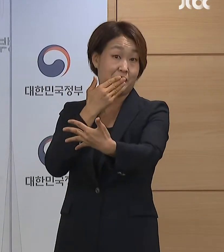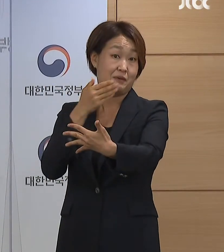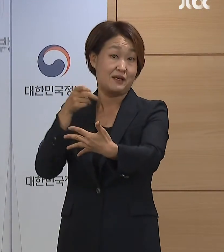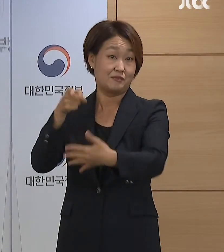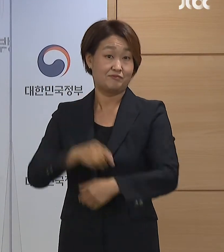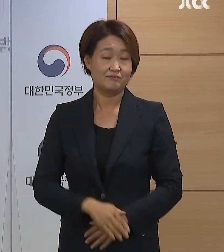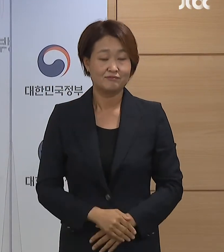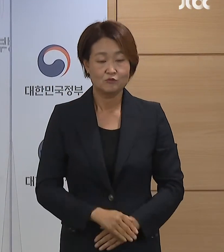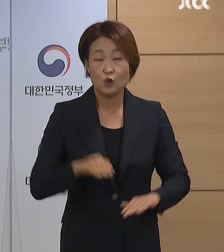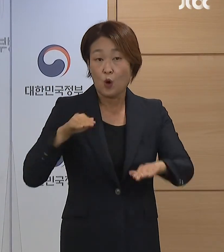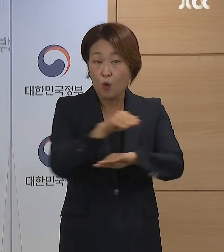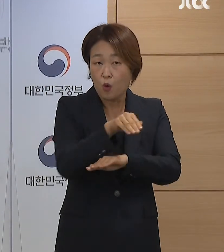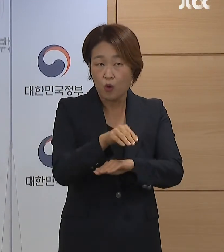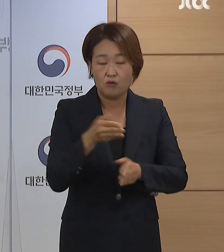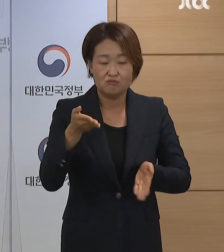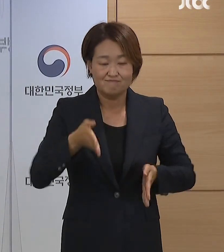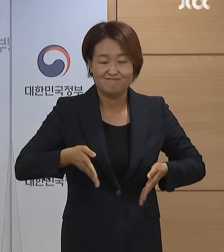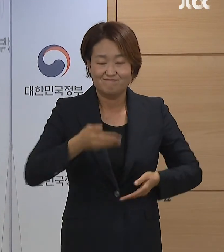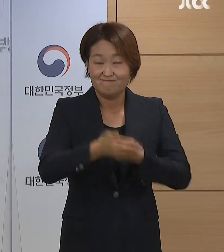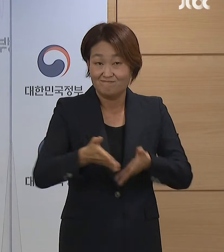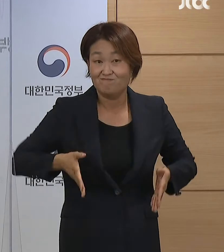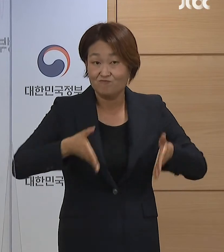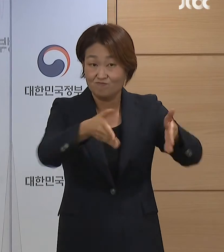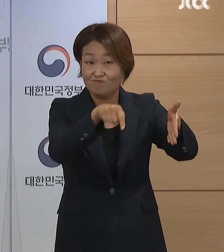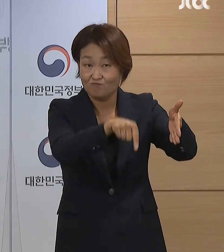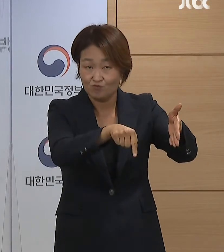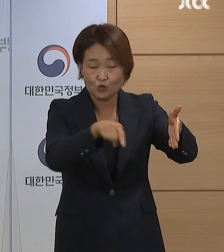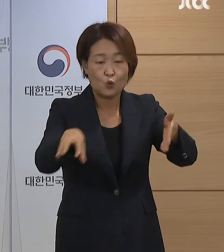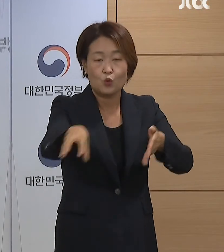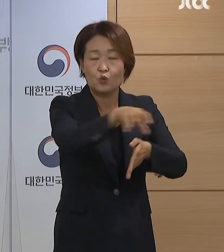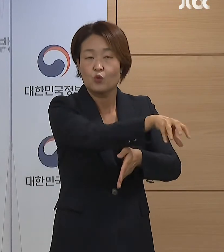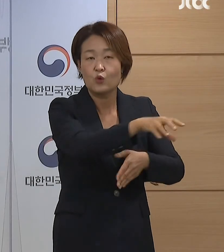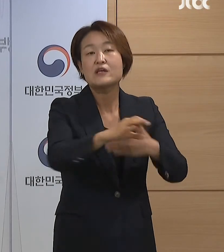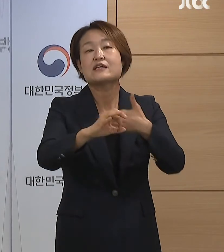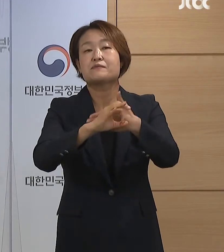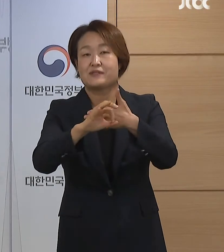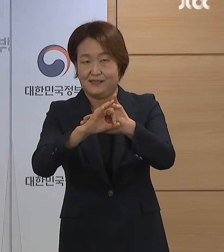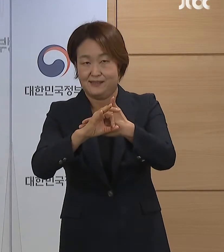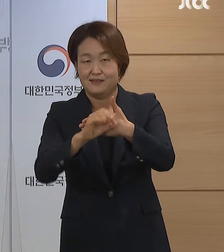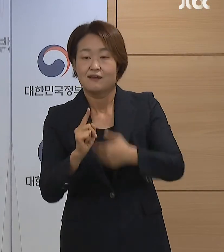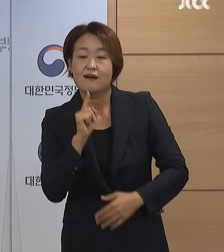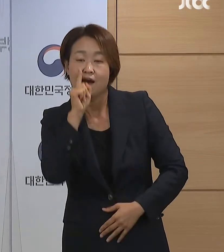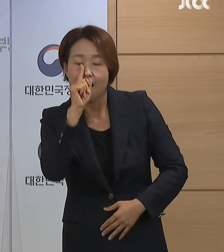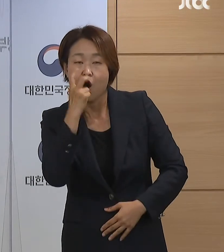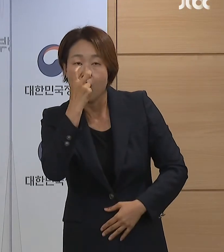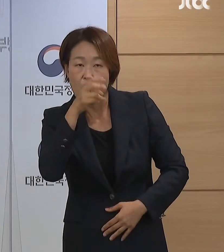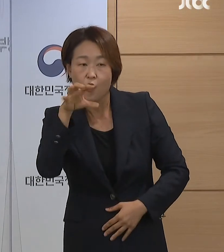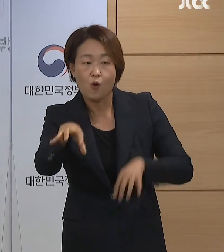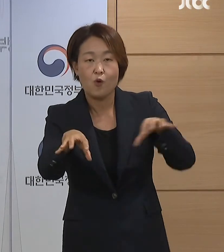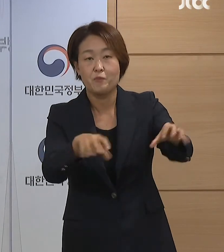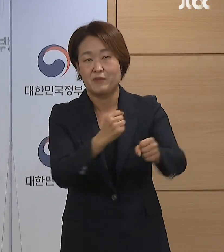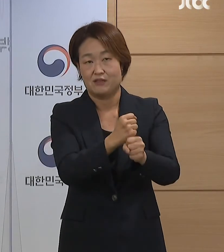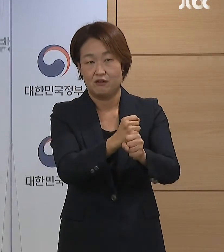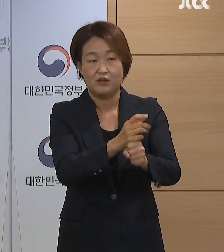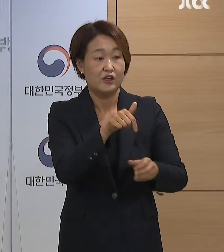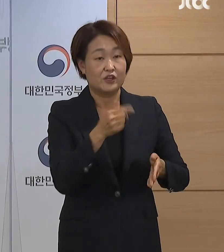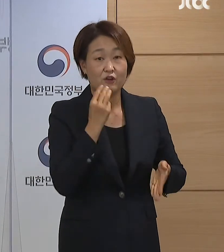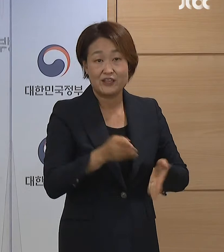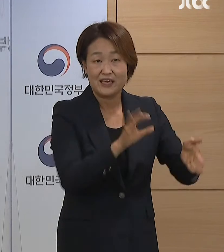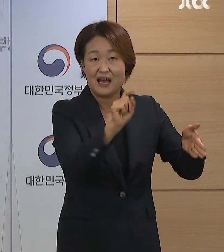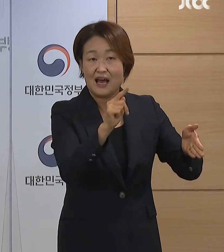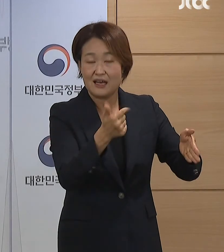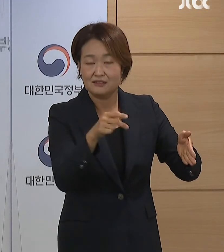고수르 휴게소 구곳에 임시선별검사소를 추가로 설치하겠습니다. 경기지역은 안성,